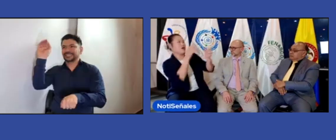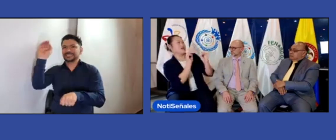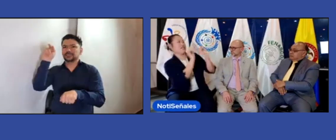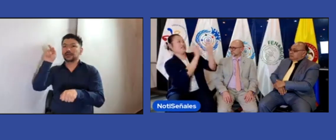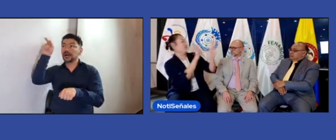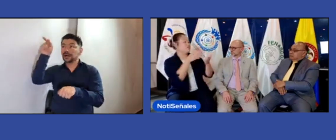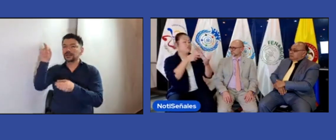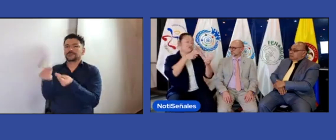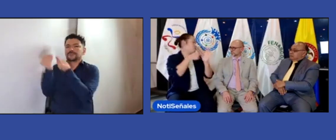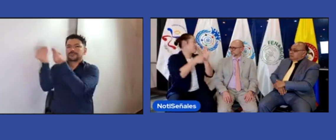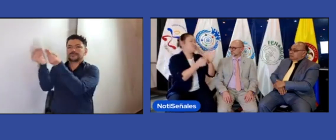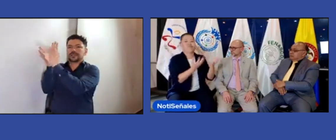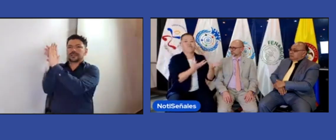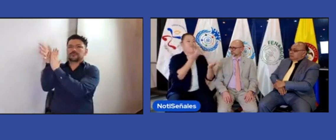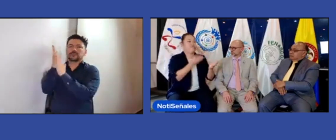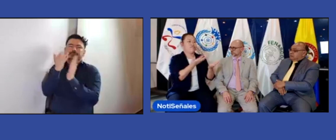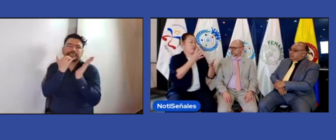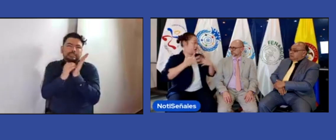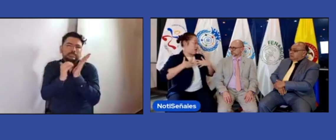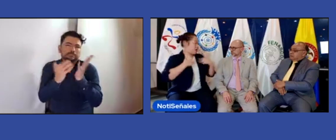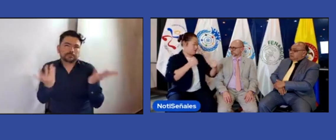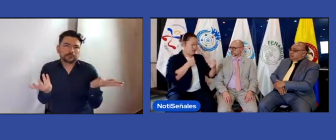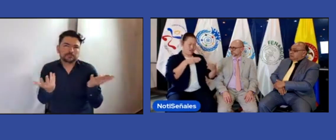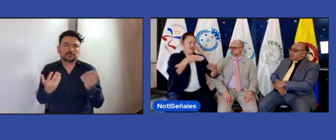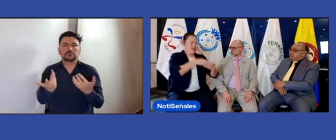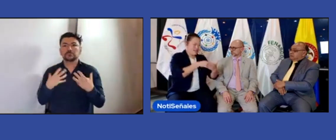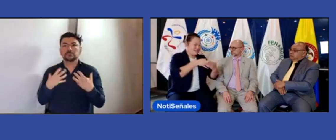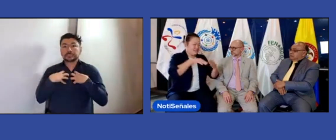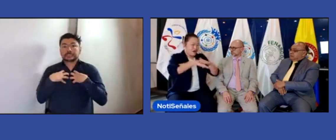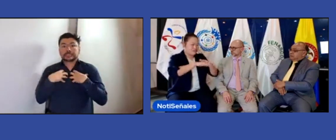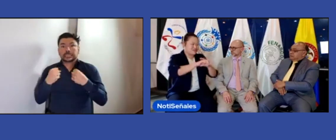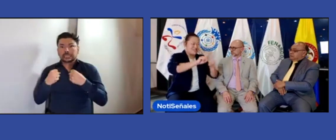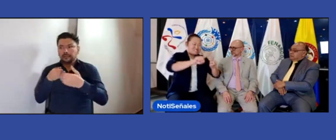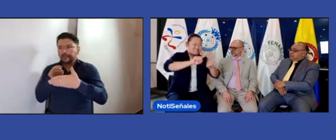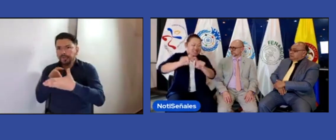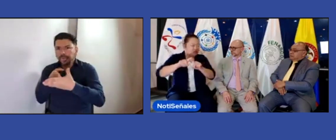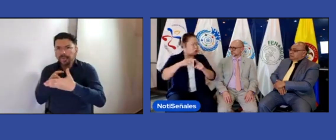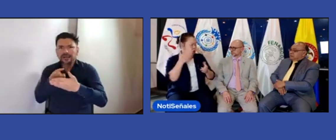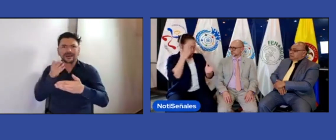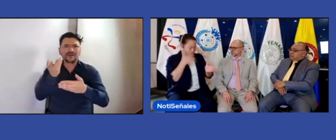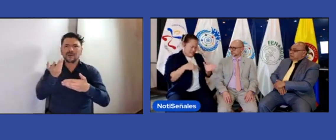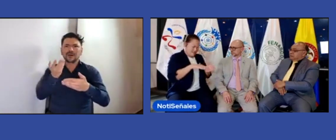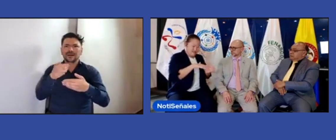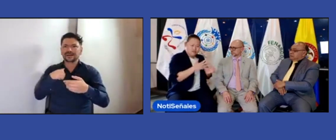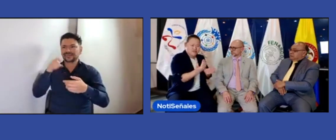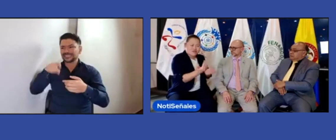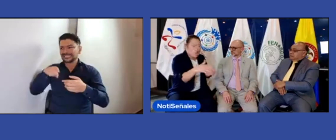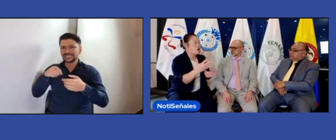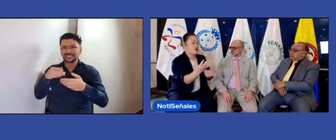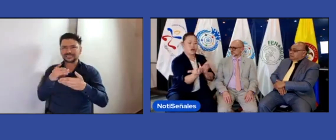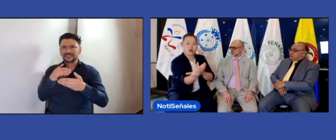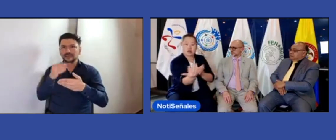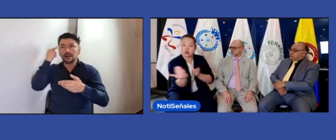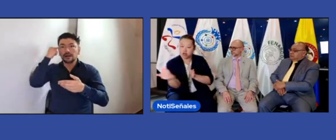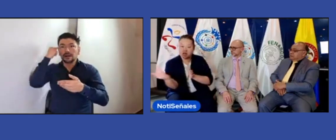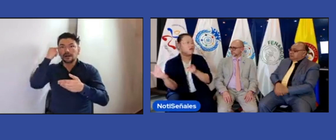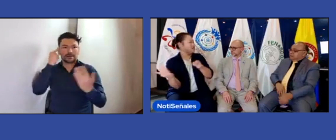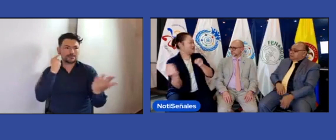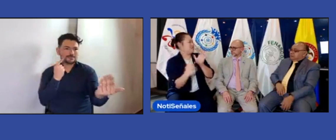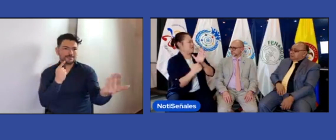país, que busquen esa misma filosofía así como hacemos nosotros con la WFD. Porque efectivamente si nosotros tenemos esas barreras,